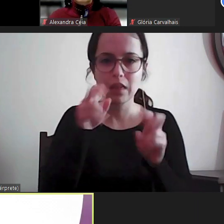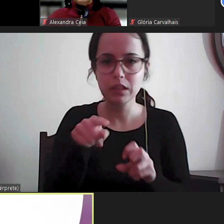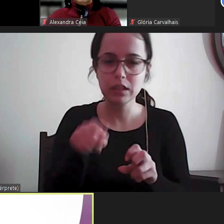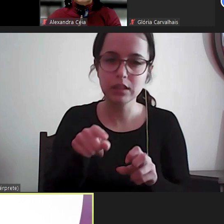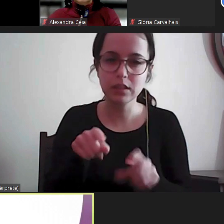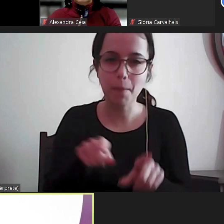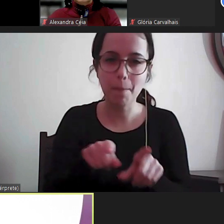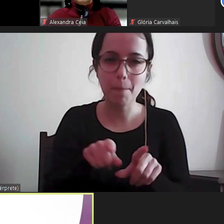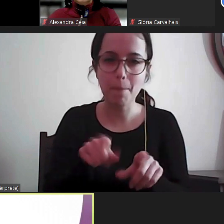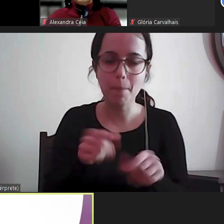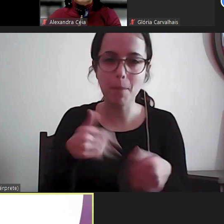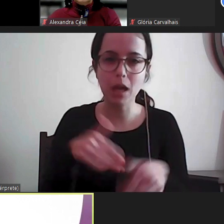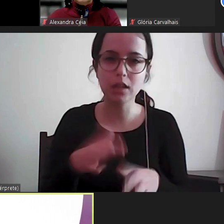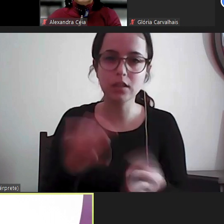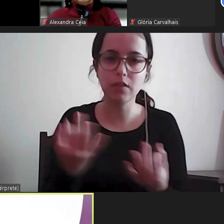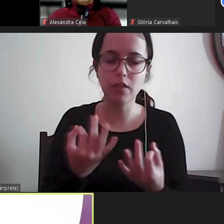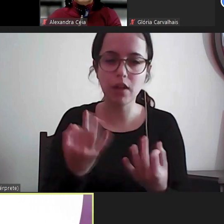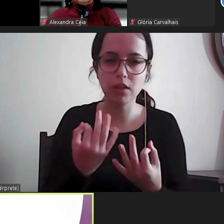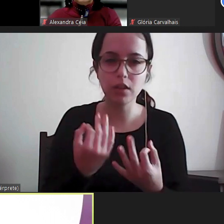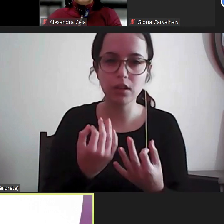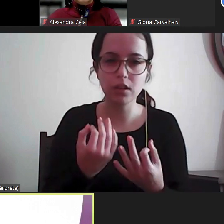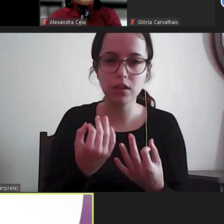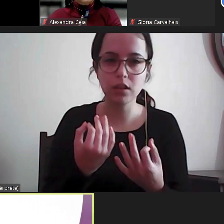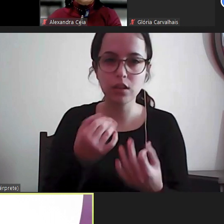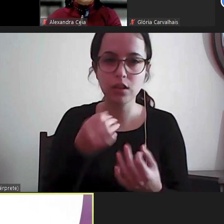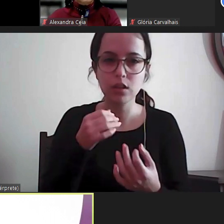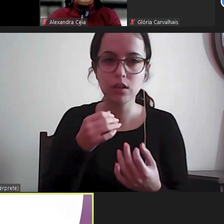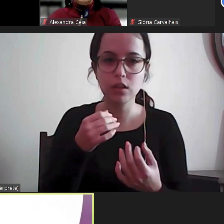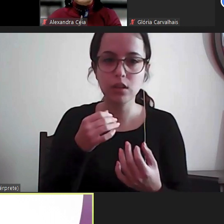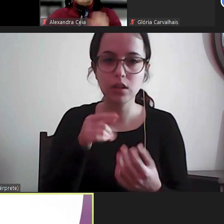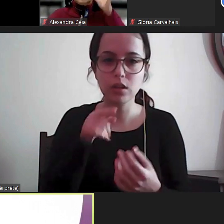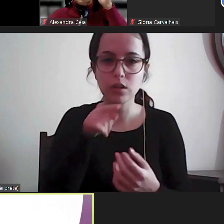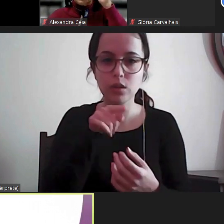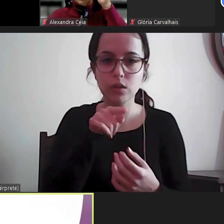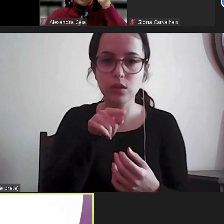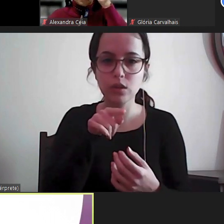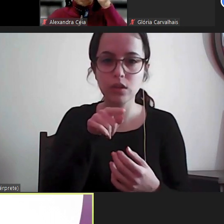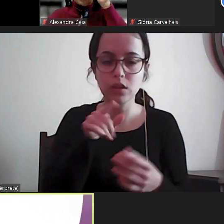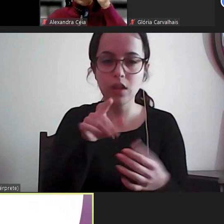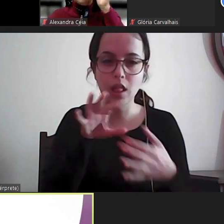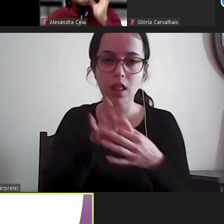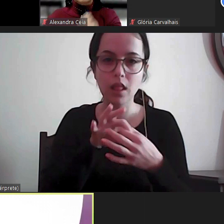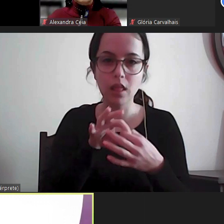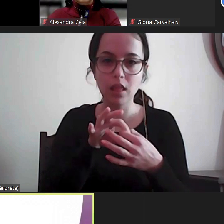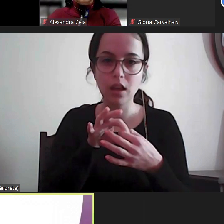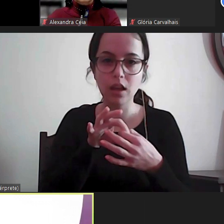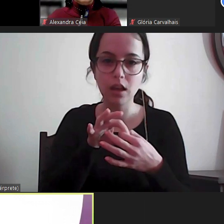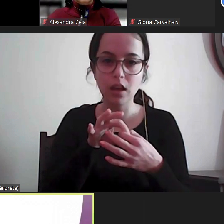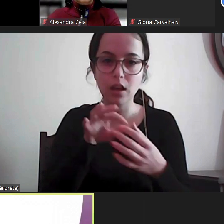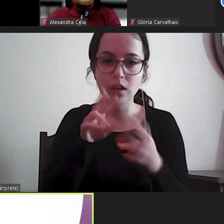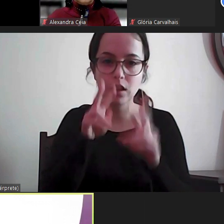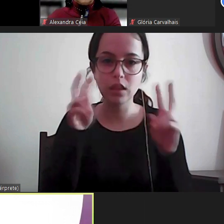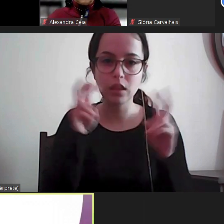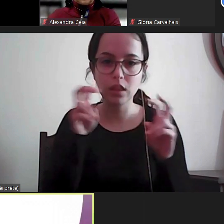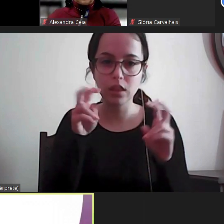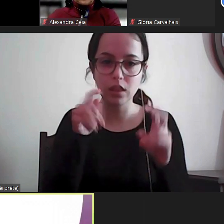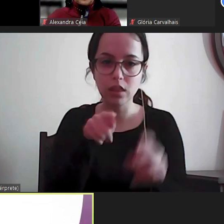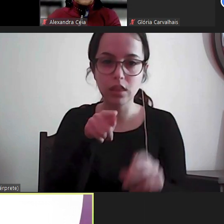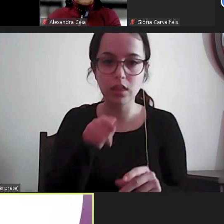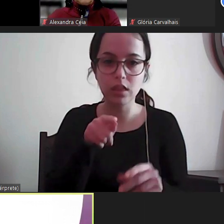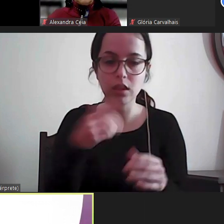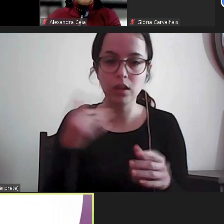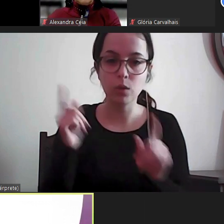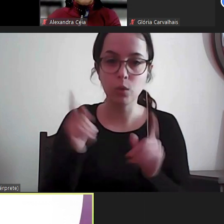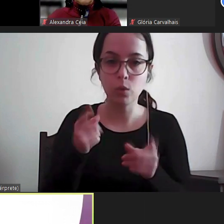é que se sente precisamente esta questão que foi desde logo colocada desde o início no